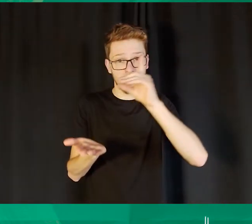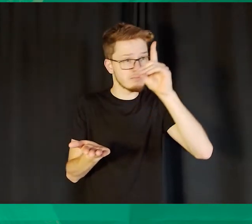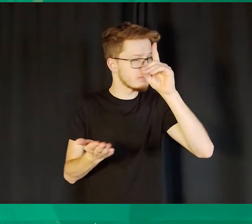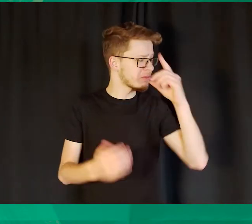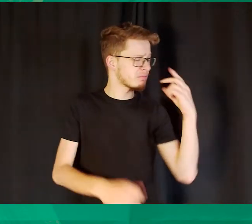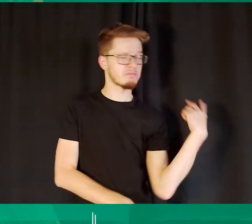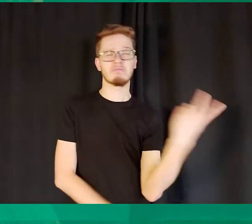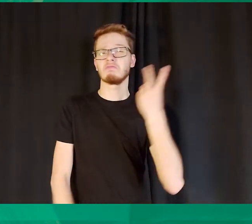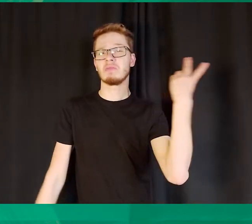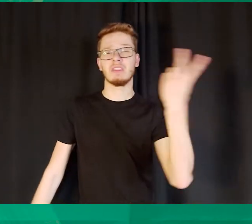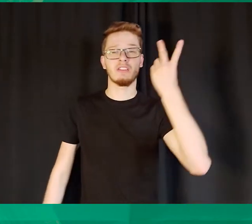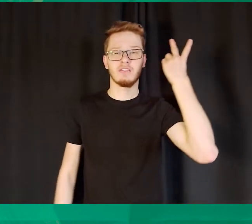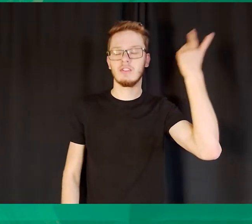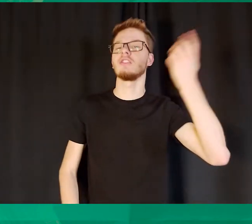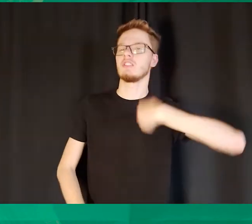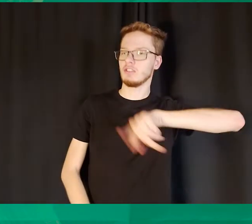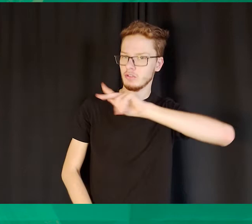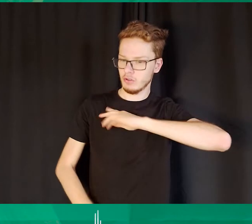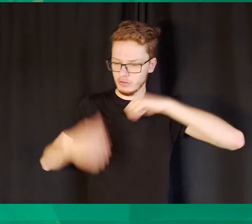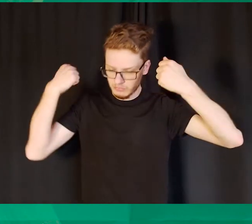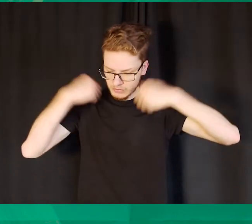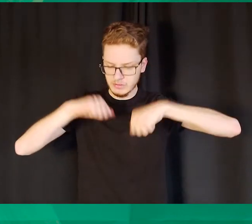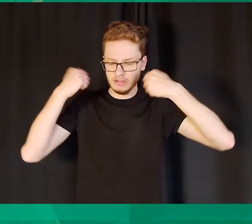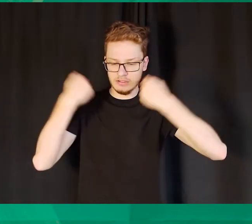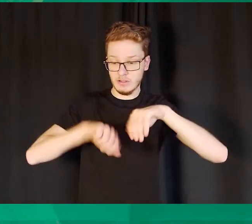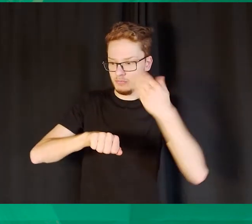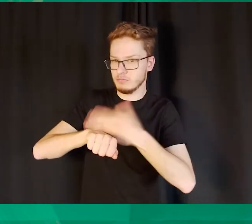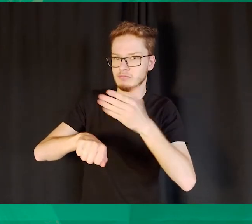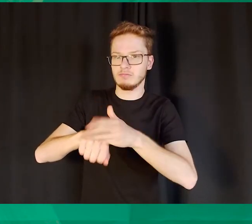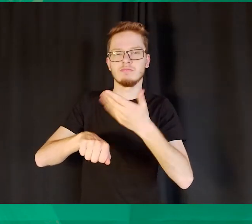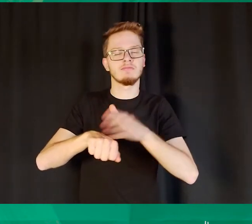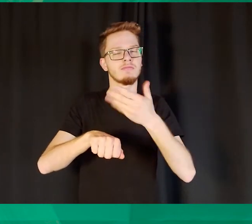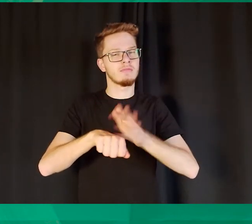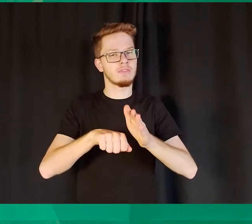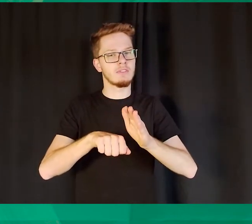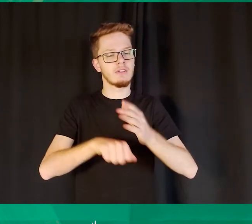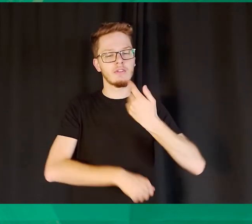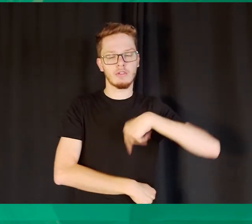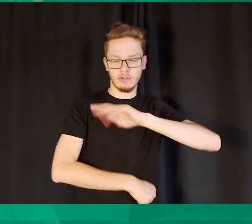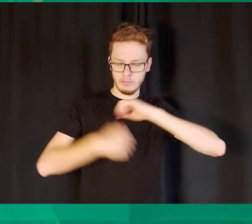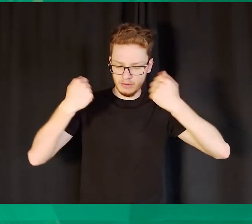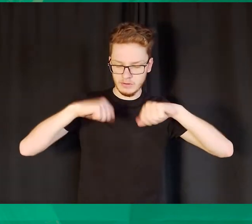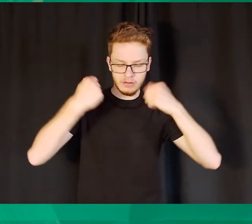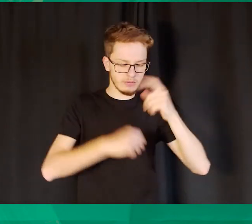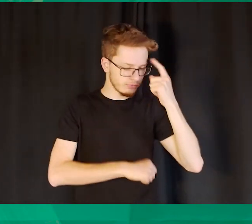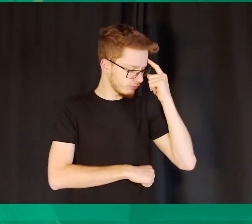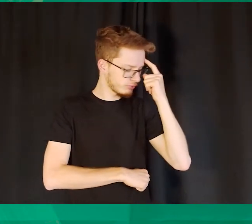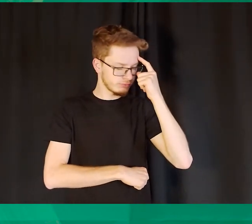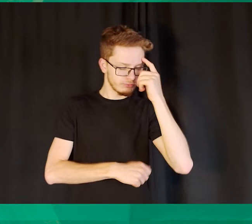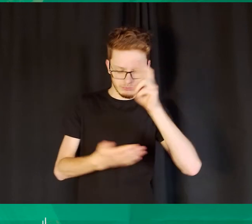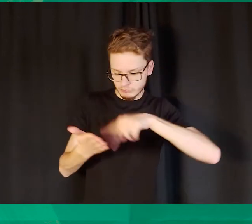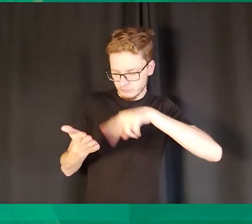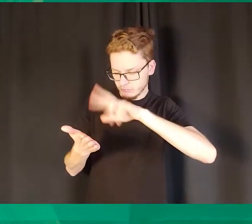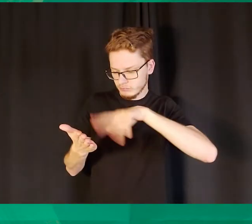Afinal, esse é um livro que nos dá conhecimento acerca de quem Deus é e o que ele tem para a nossa